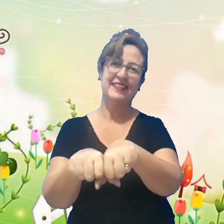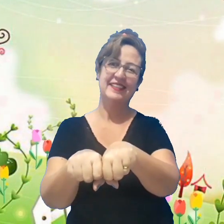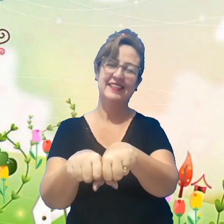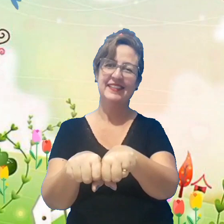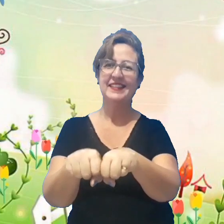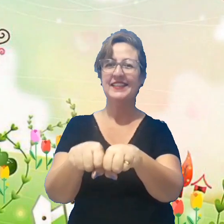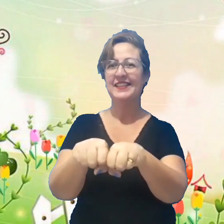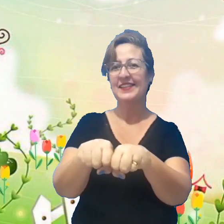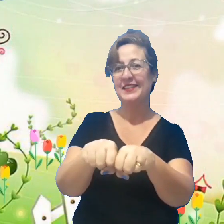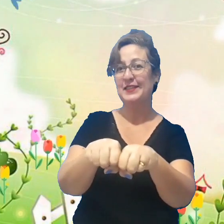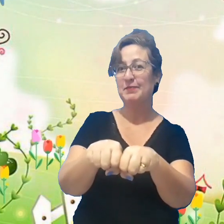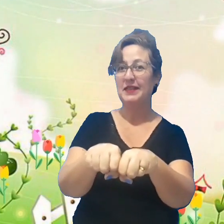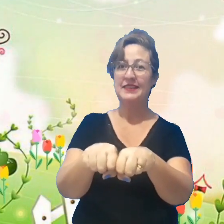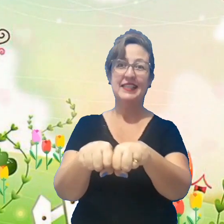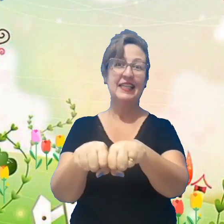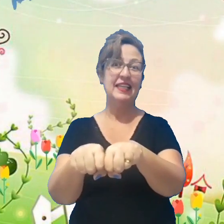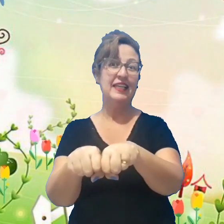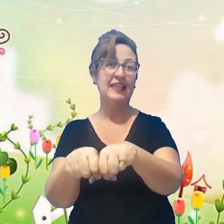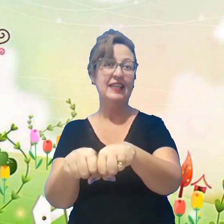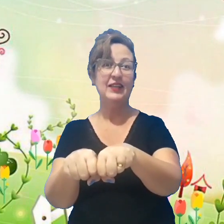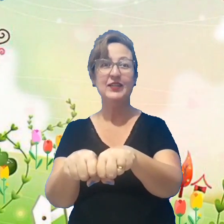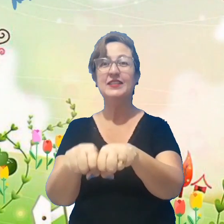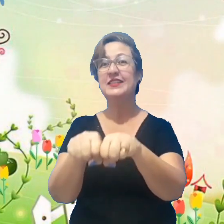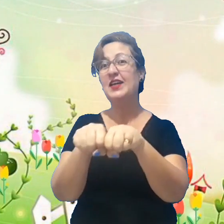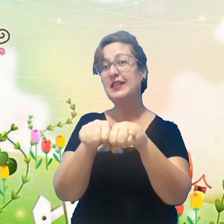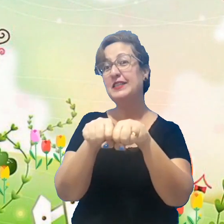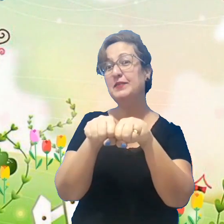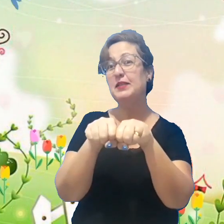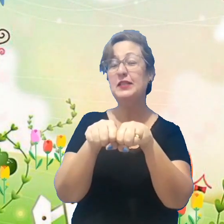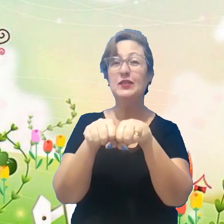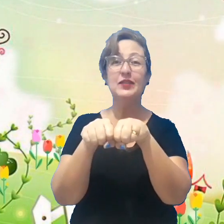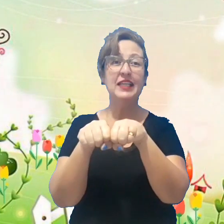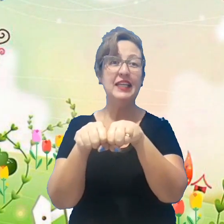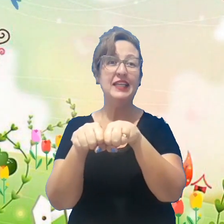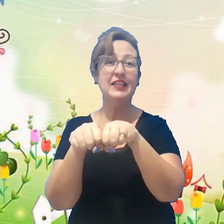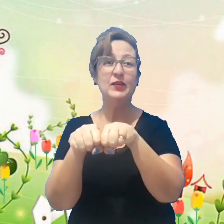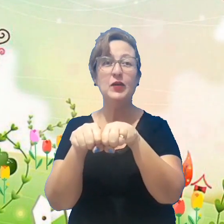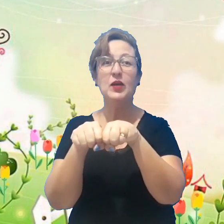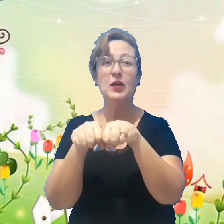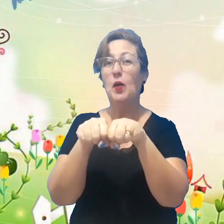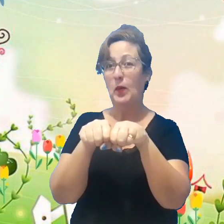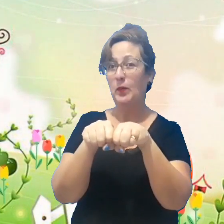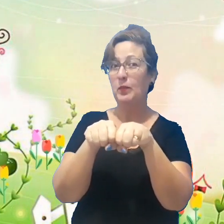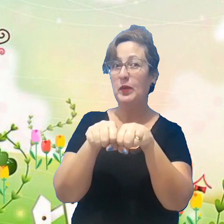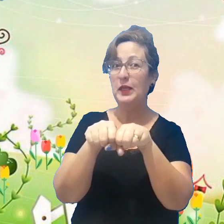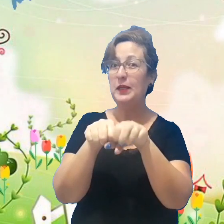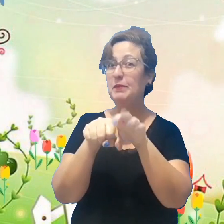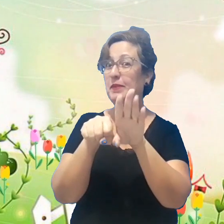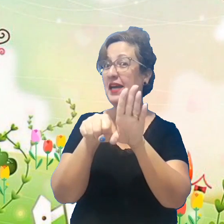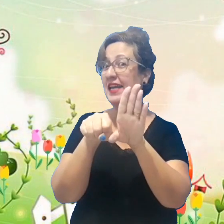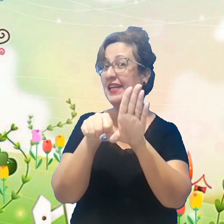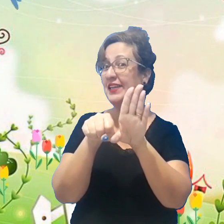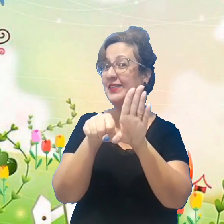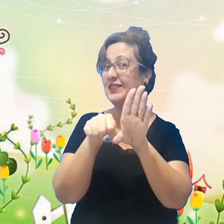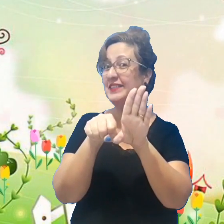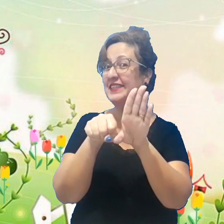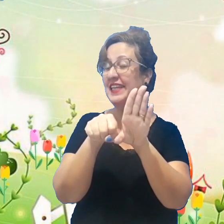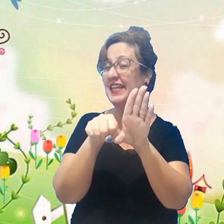Dois passarinhos dormem no ninho, o primeiro se